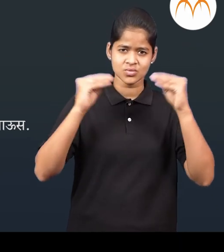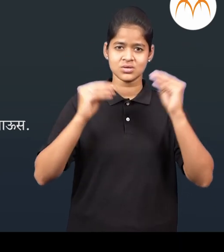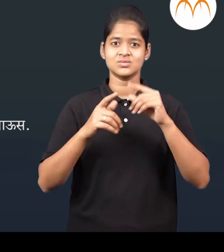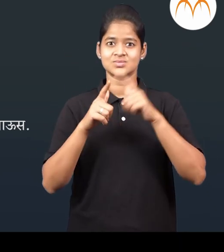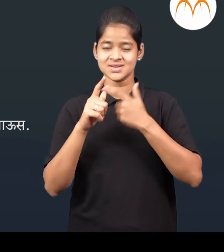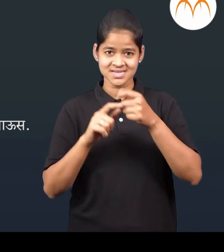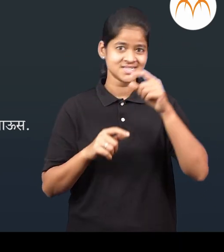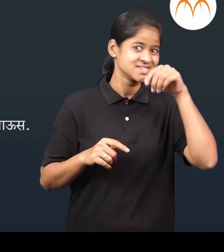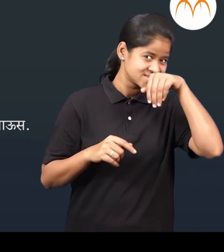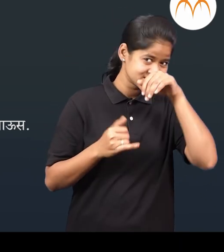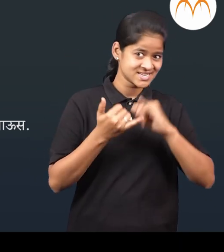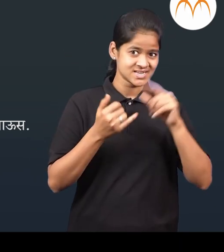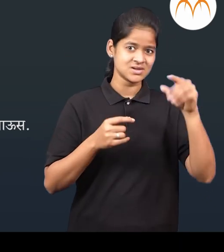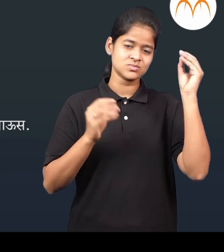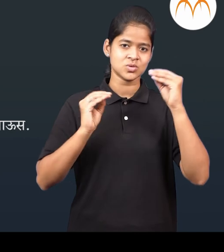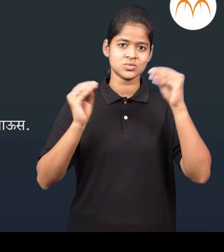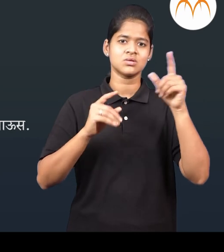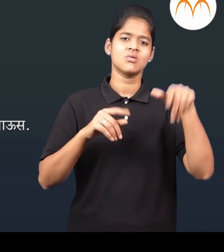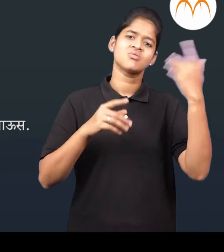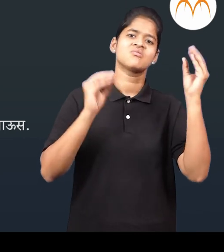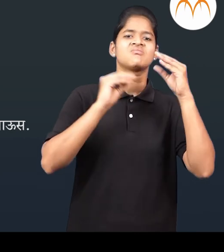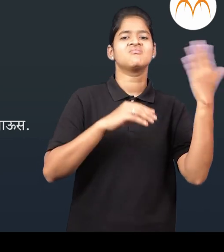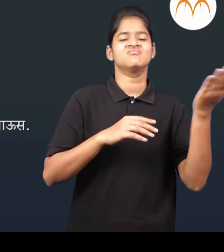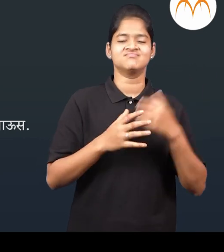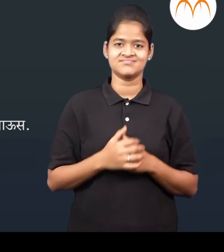पावसाल्याचे मही नस्ताना पगनार पावस